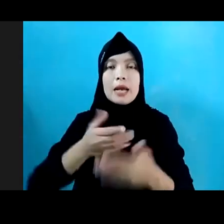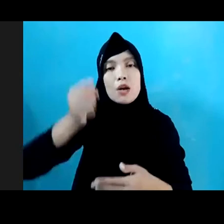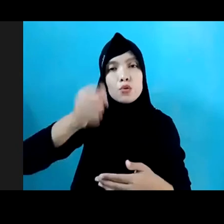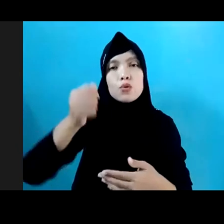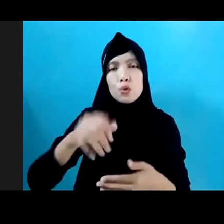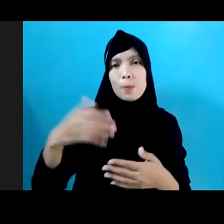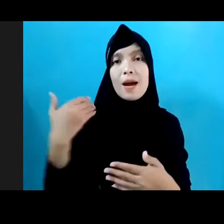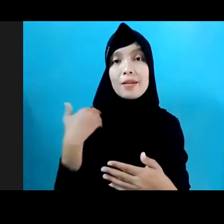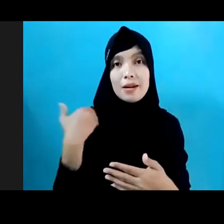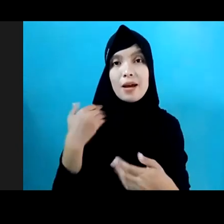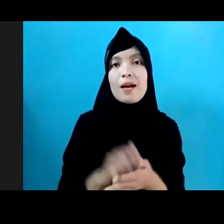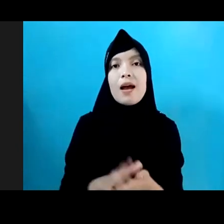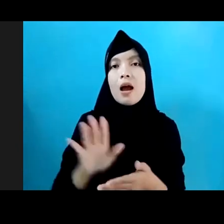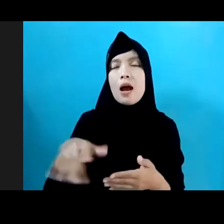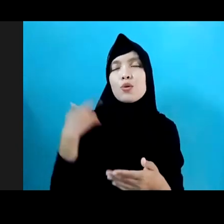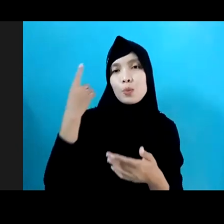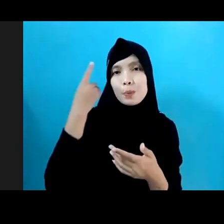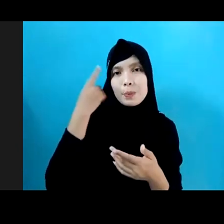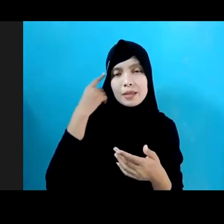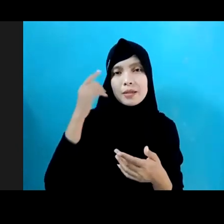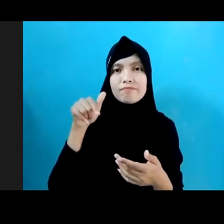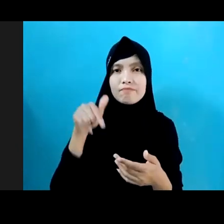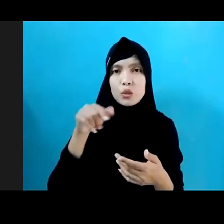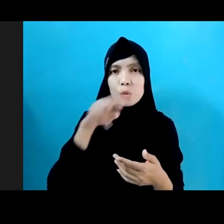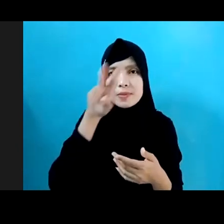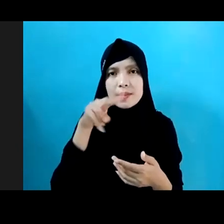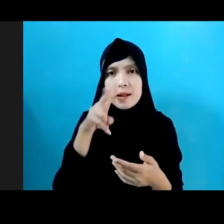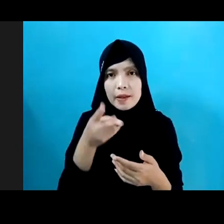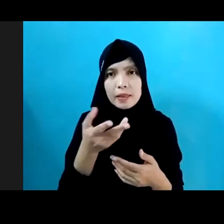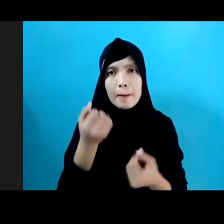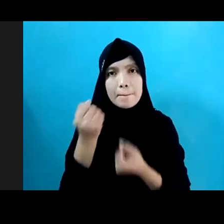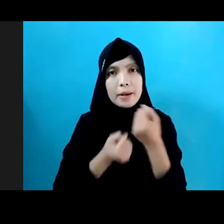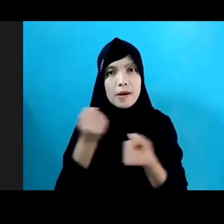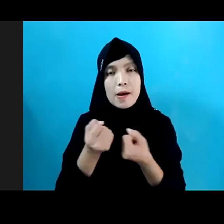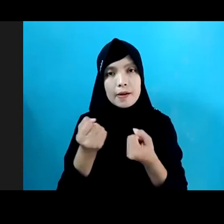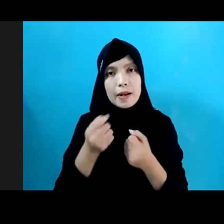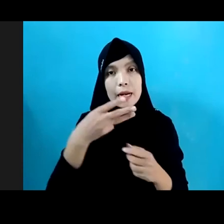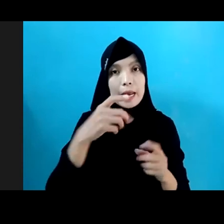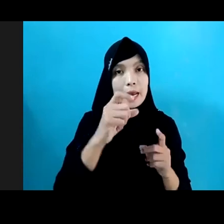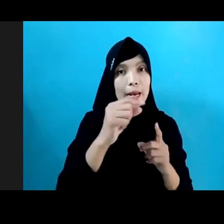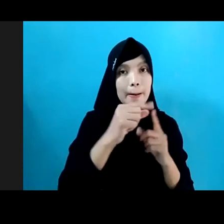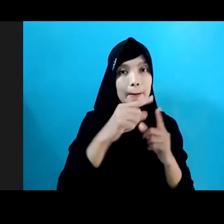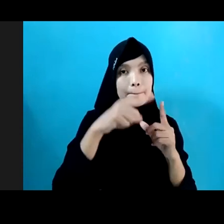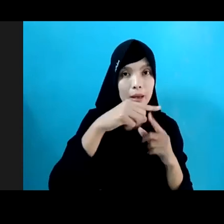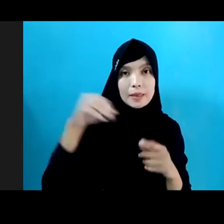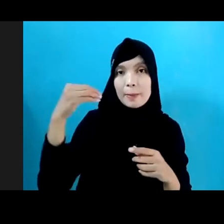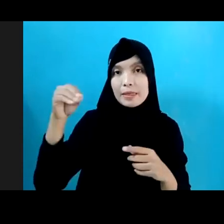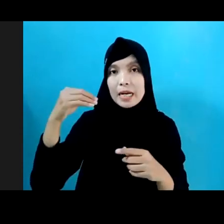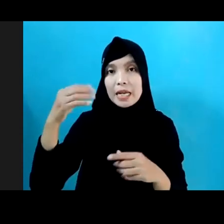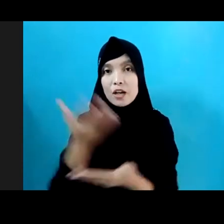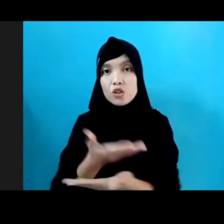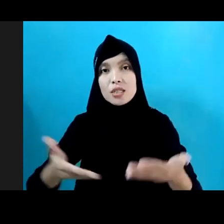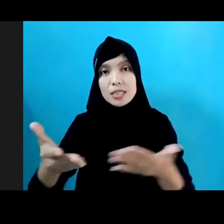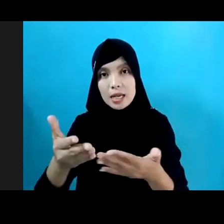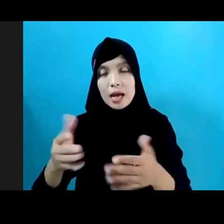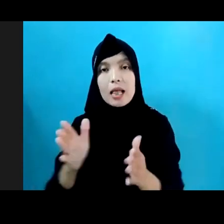saya bisa melihat penanganan yang dilakukan baik oleh EKPAT, Kementerian Sosial, dan mungkin